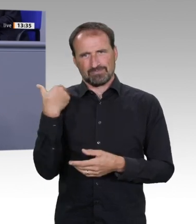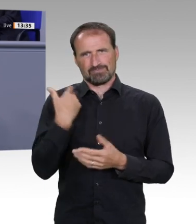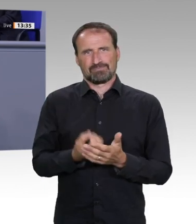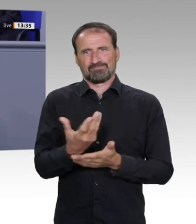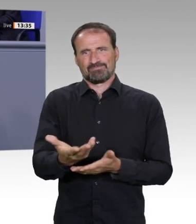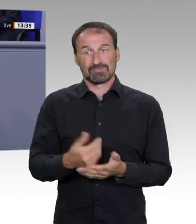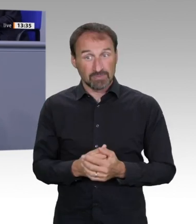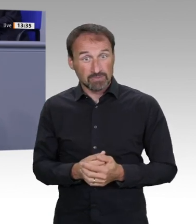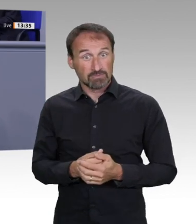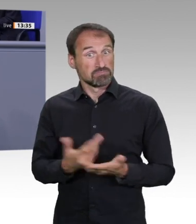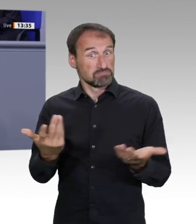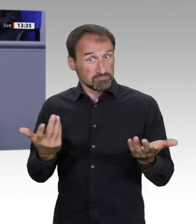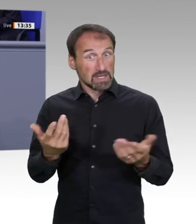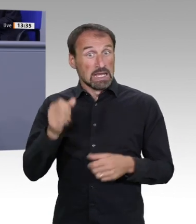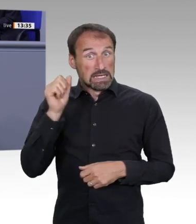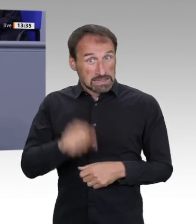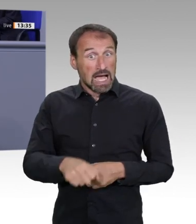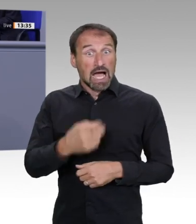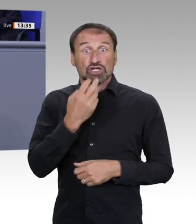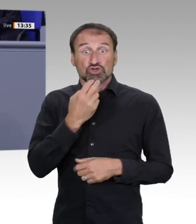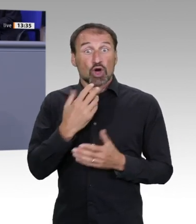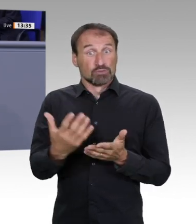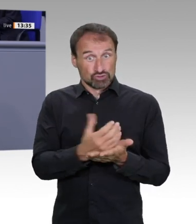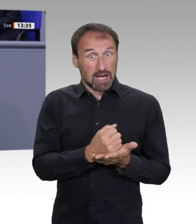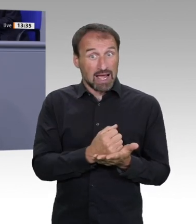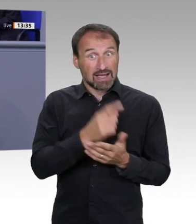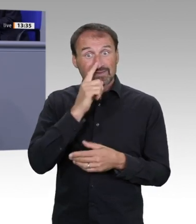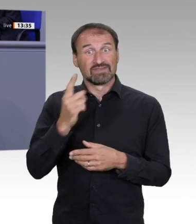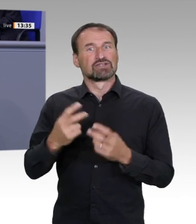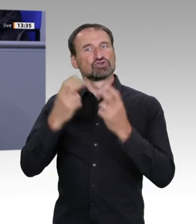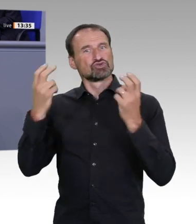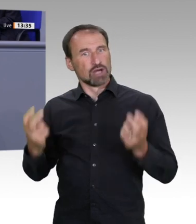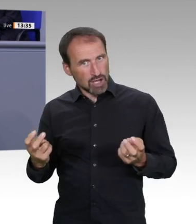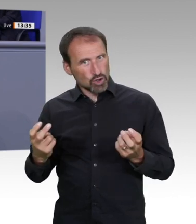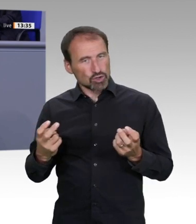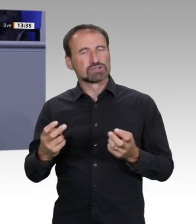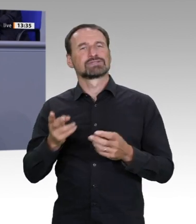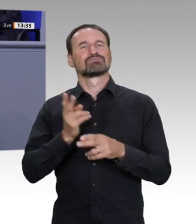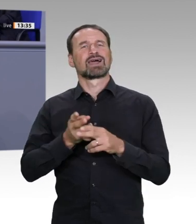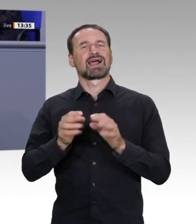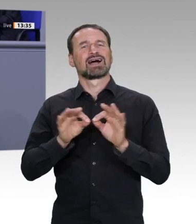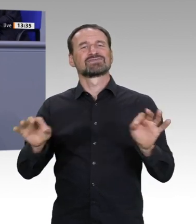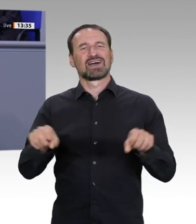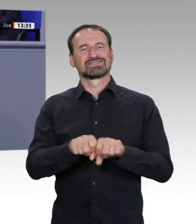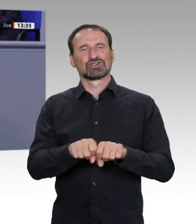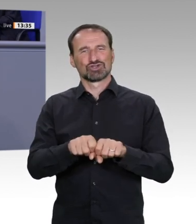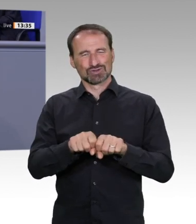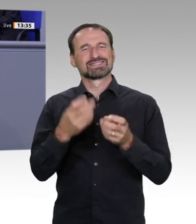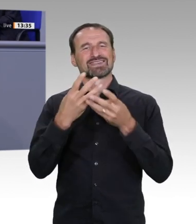für die Menschen, die Wirtschaft und die Gesellschaft. Und wir haben jetzt die Chance, durch Zukunftsgestaltung